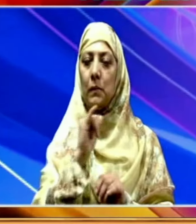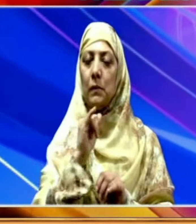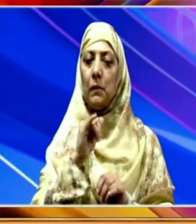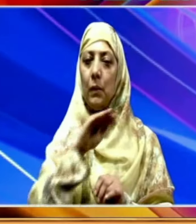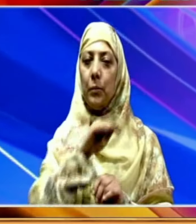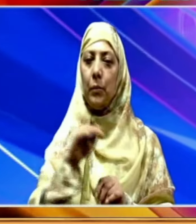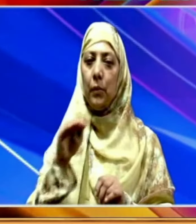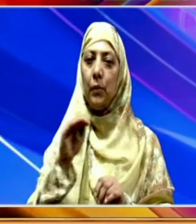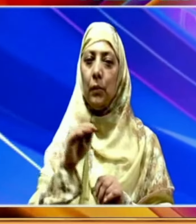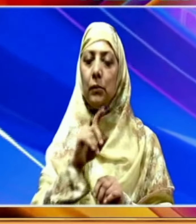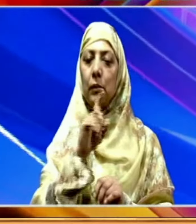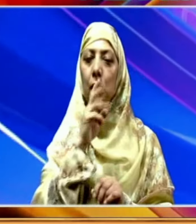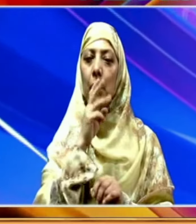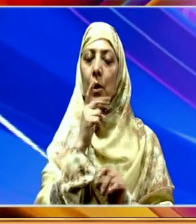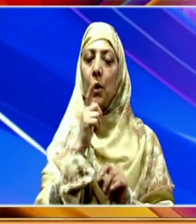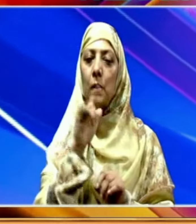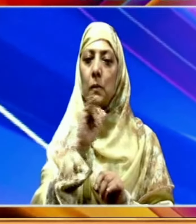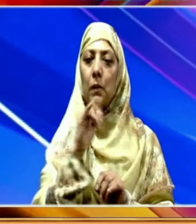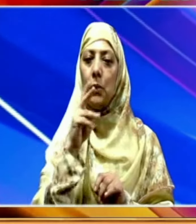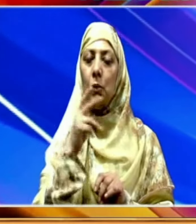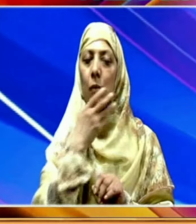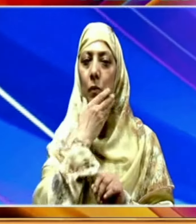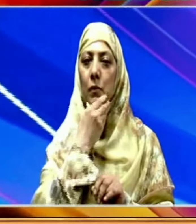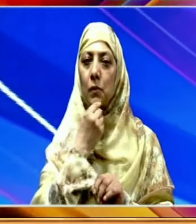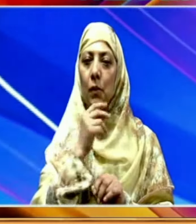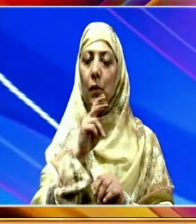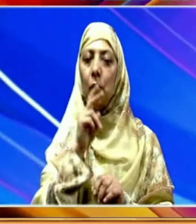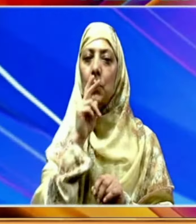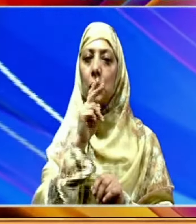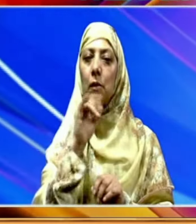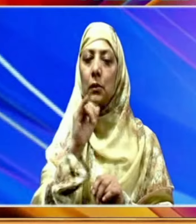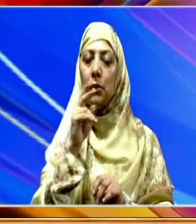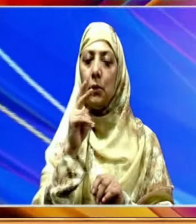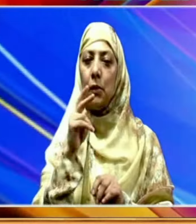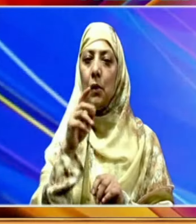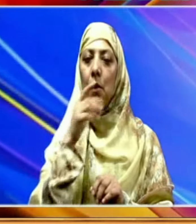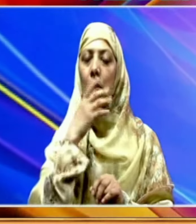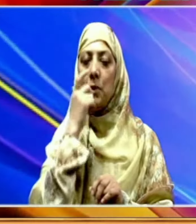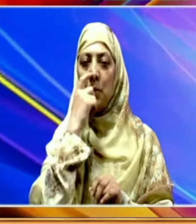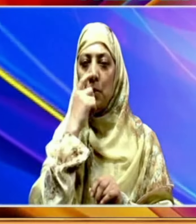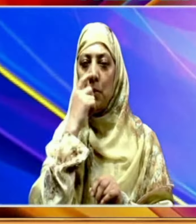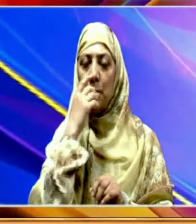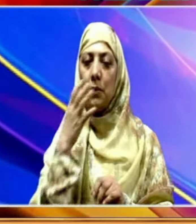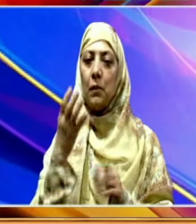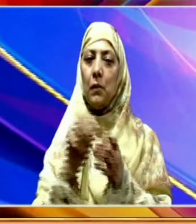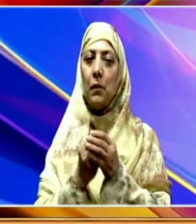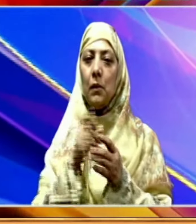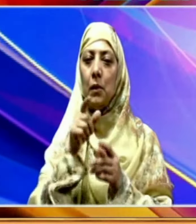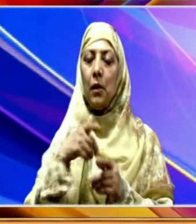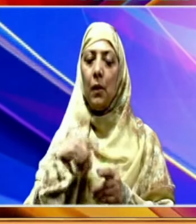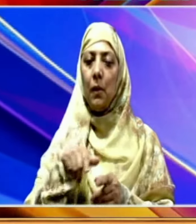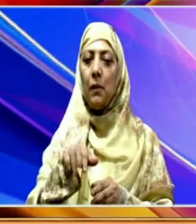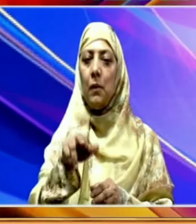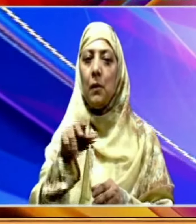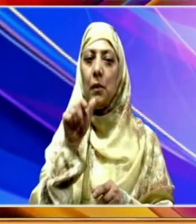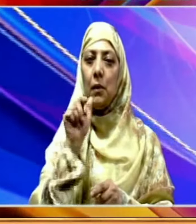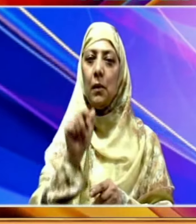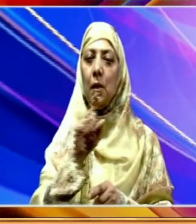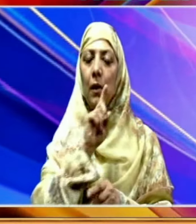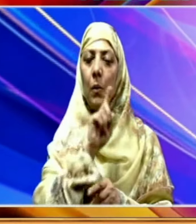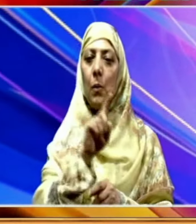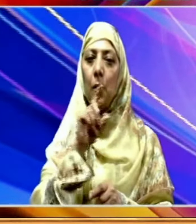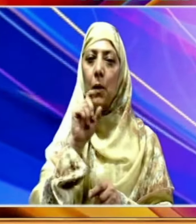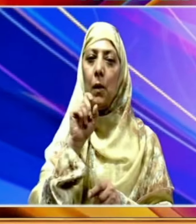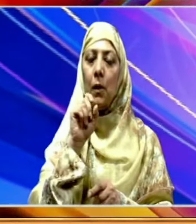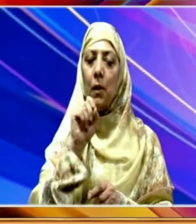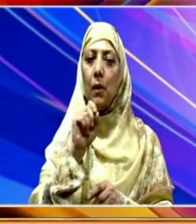سادھو اور سولہ سادھویاں شامل ہیں ایک ہزار تین سو دو یاتری بالتل بنیادی کیمپ کے لیے جبکہ ایک ہزار نو